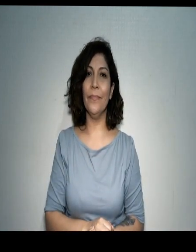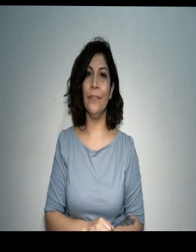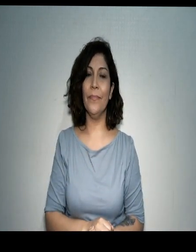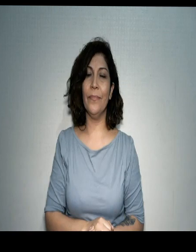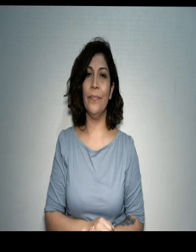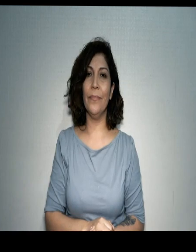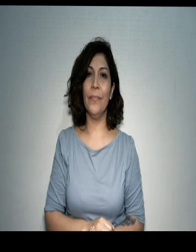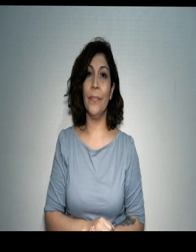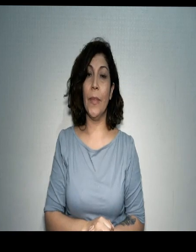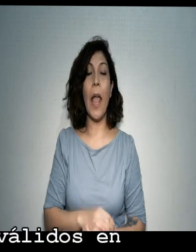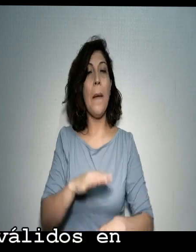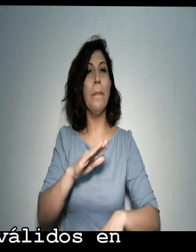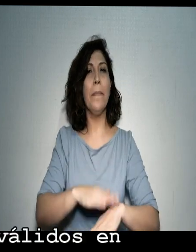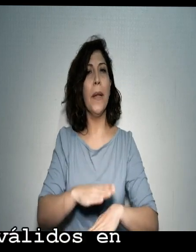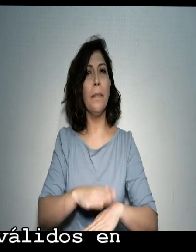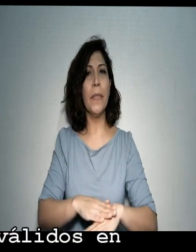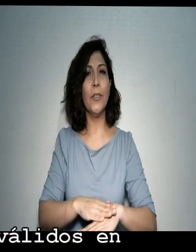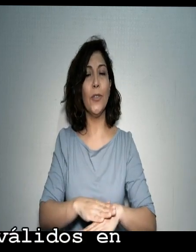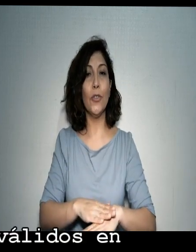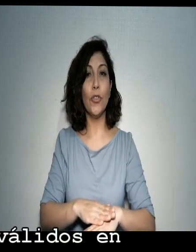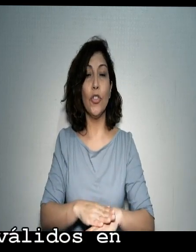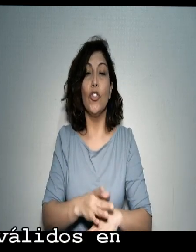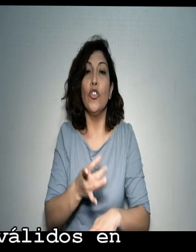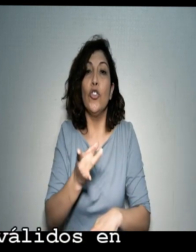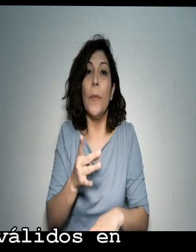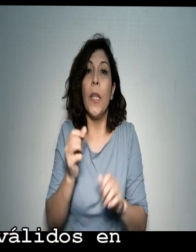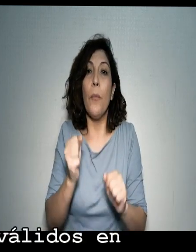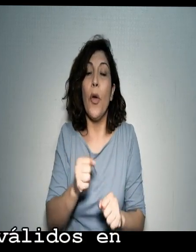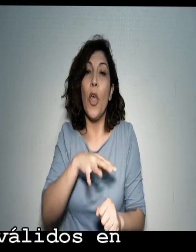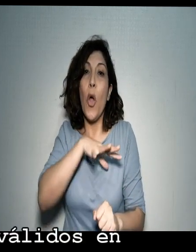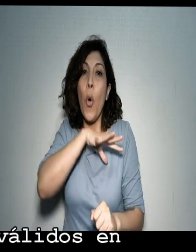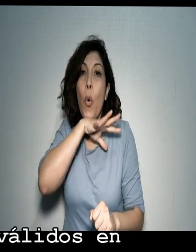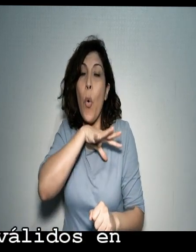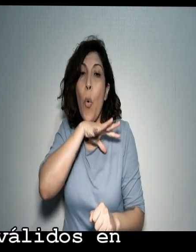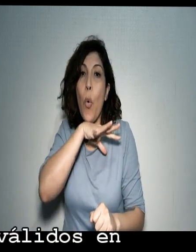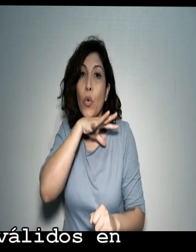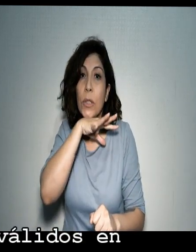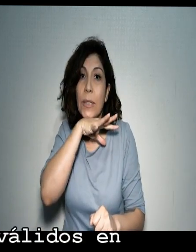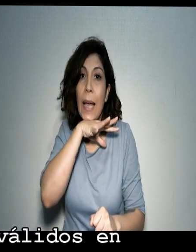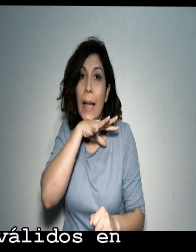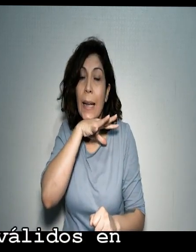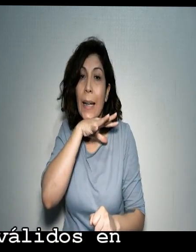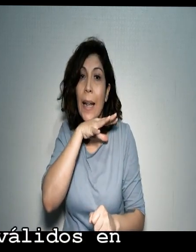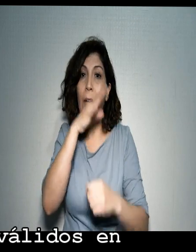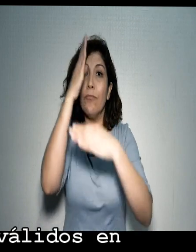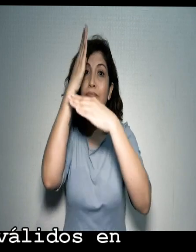Los permisos no son válidos en horarios de toque de queda.